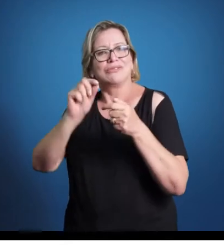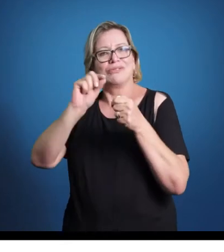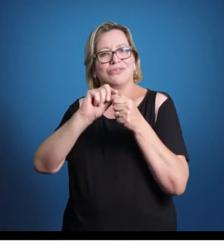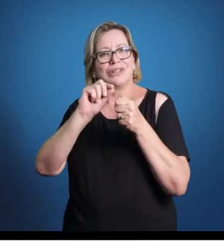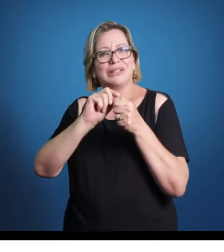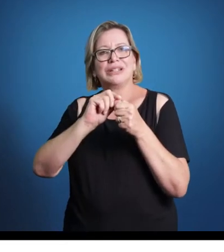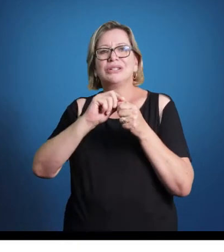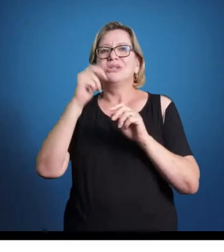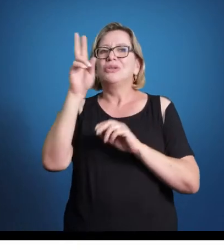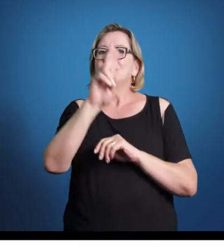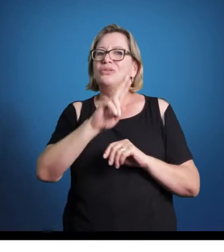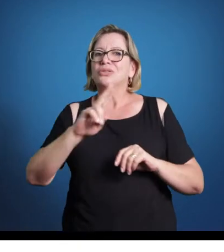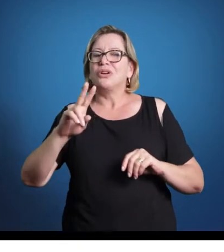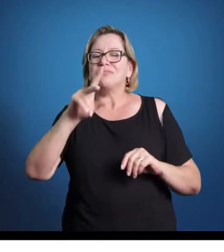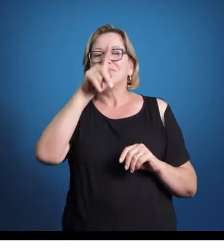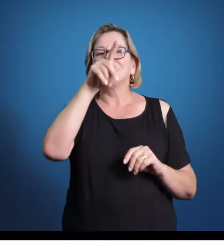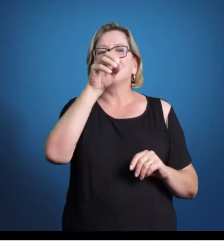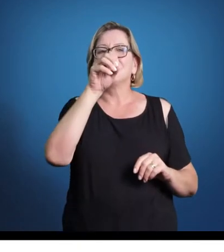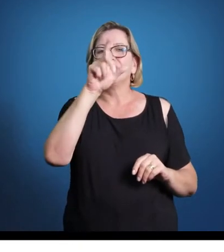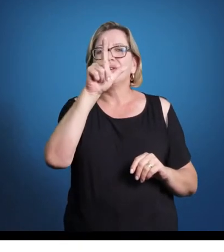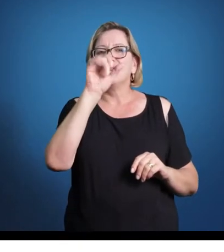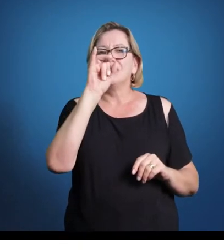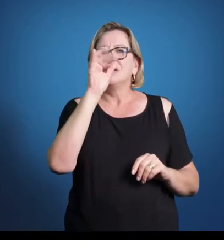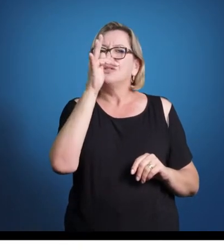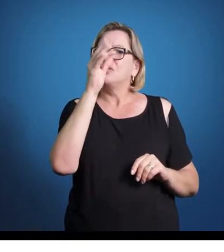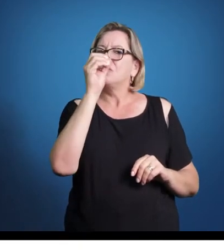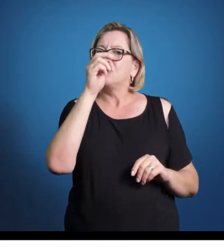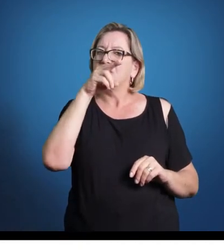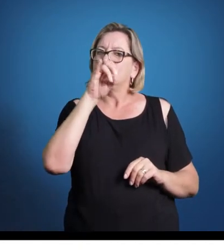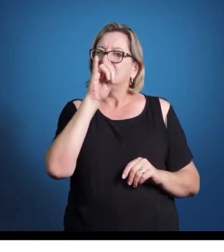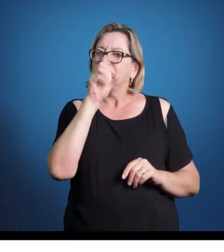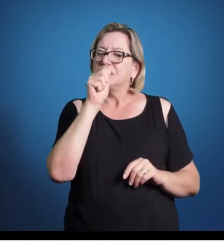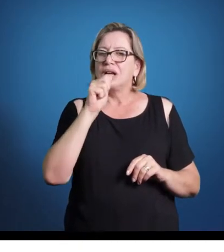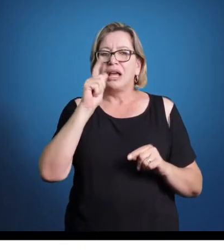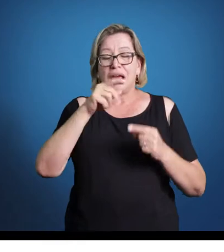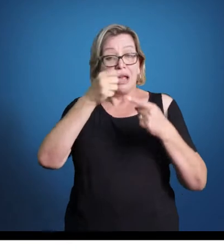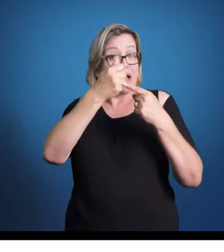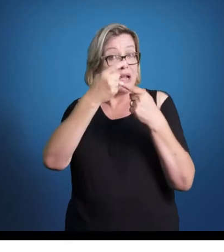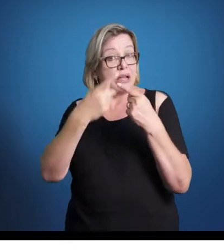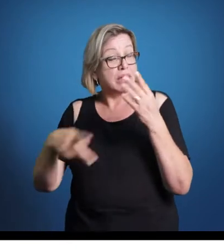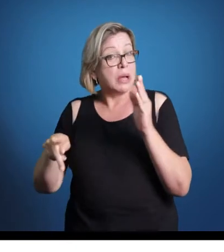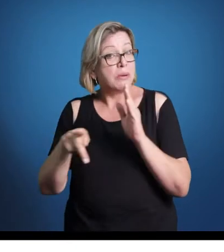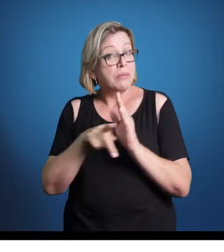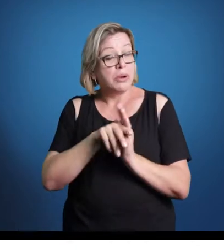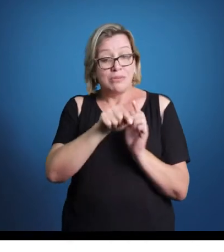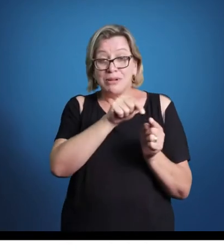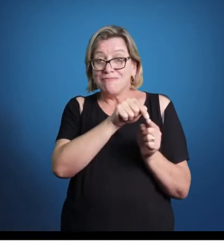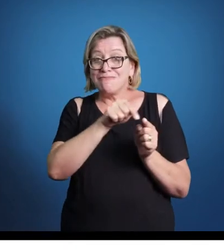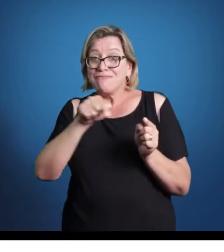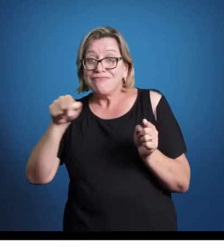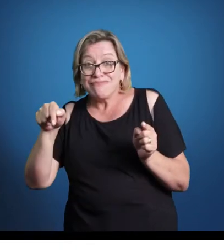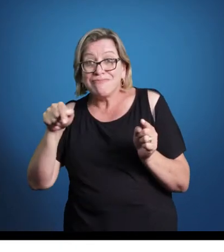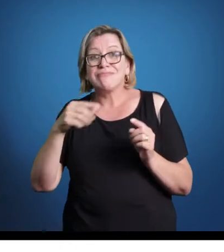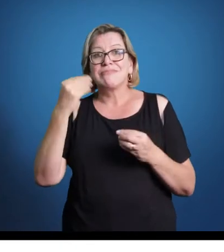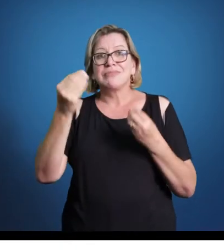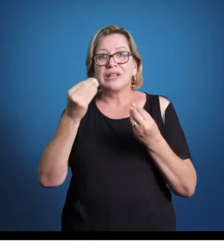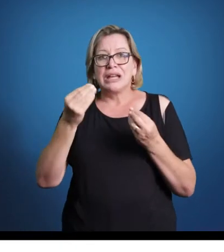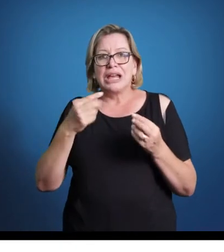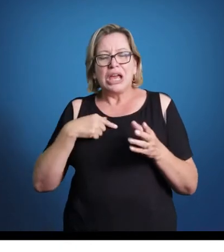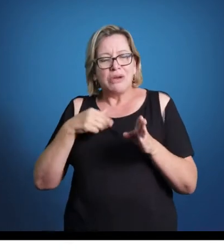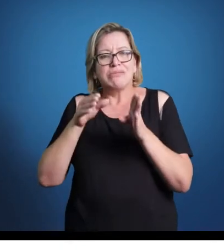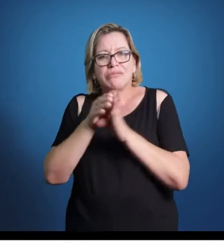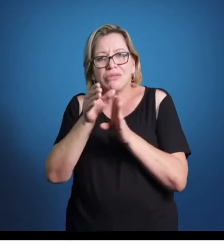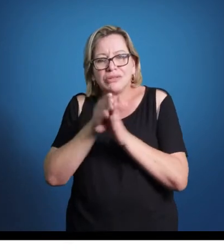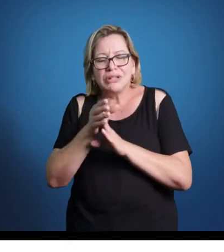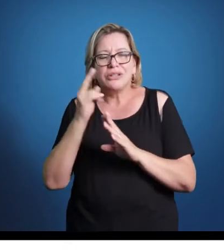chamamos de conceito musical de polifonia. Então, a polifonia é uma característica fundamental da música renascentista. Eu recomendo que vocês